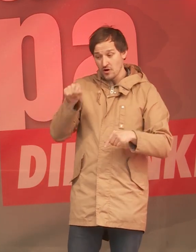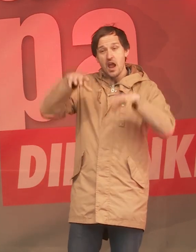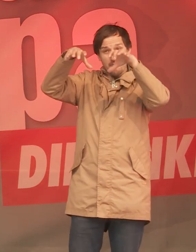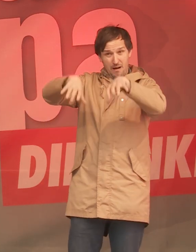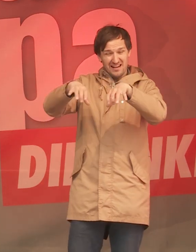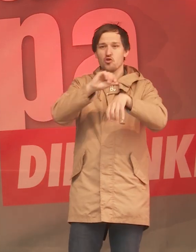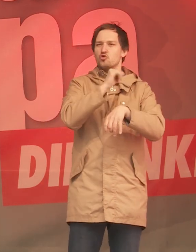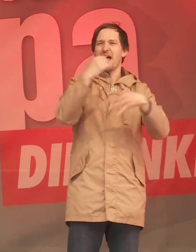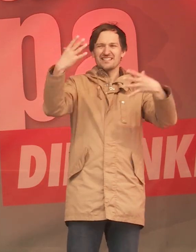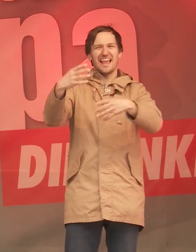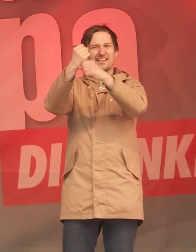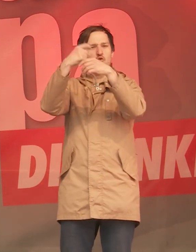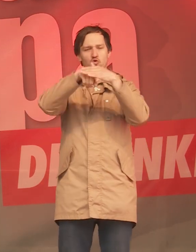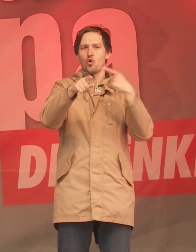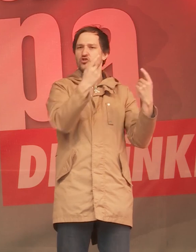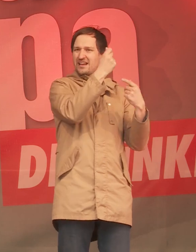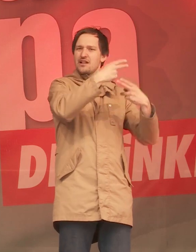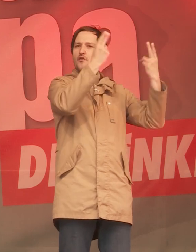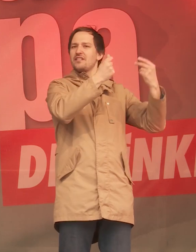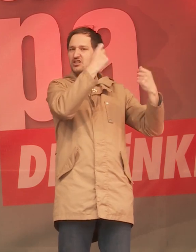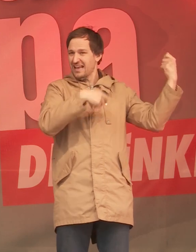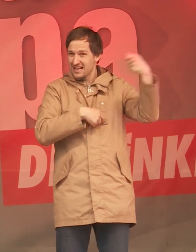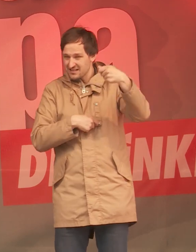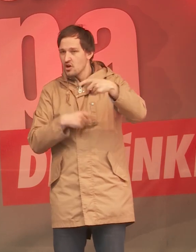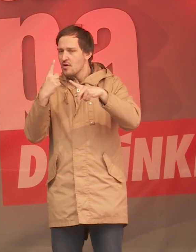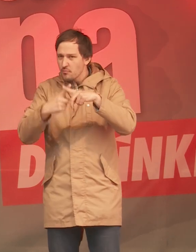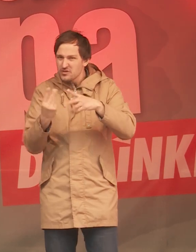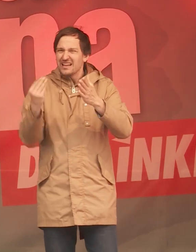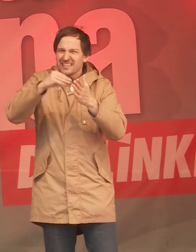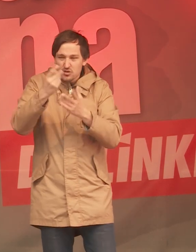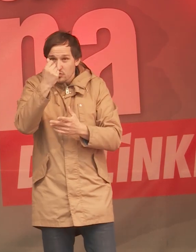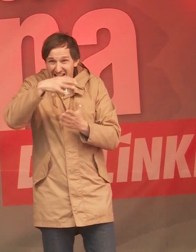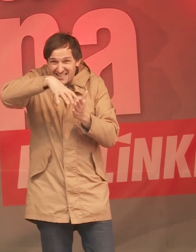öffentlichen Geldern rauben. Und dann klauen sie auch noch Geld. Ja, wo kommen wir denn da hin?